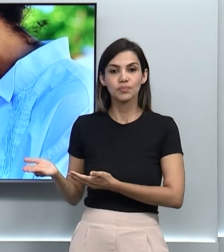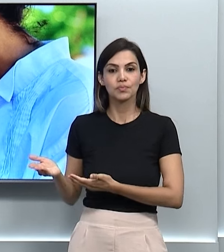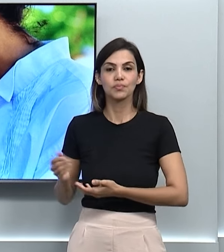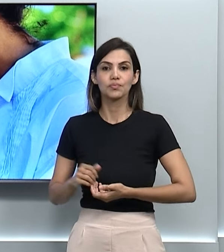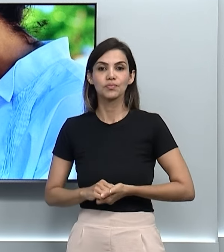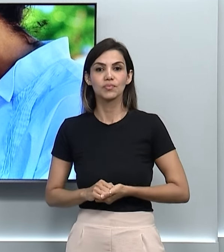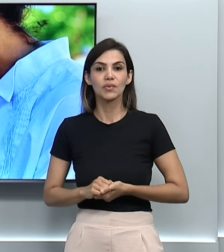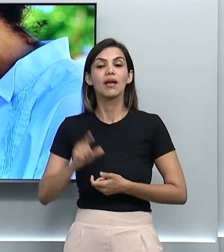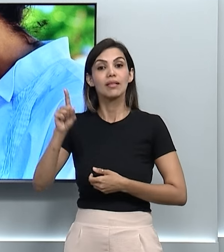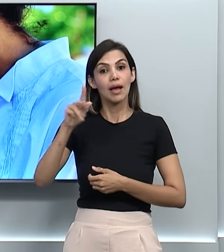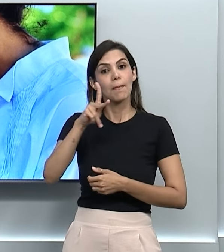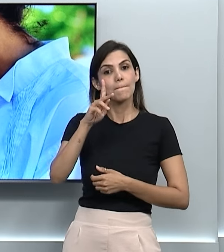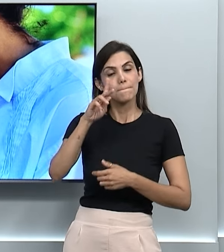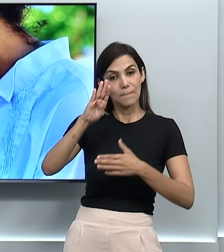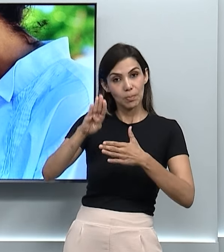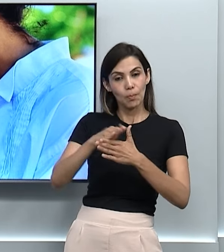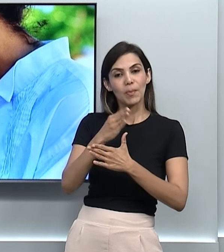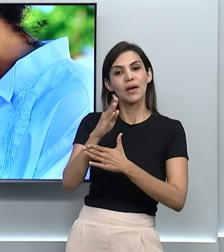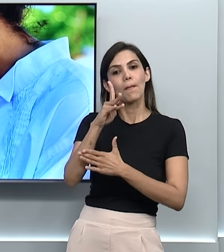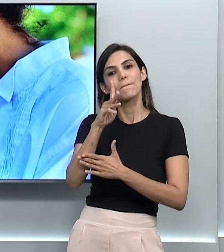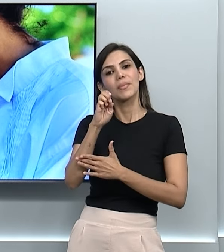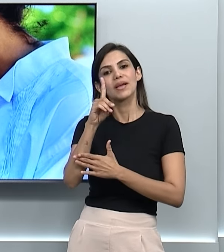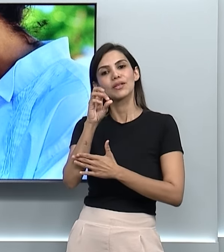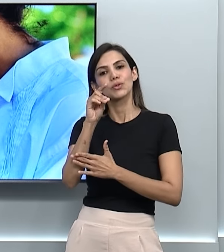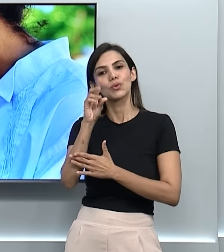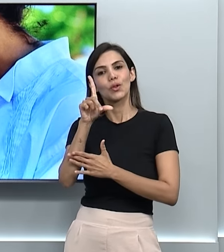Ludovico. A entrada é gratuita.